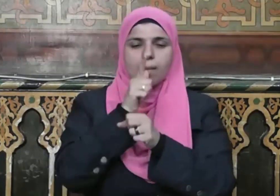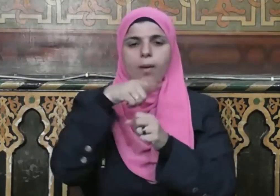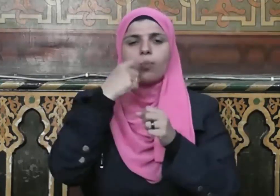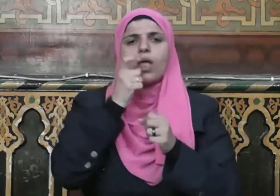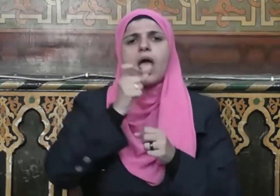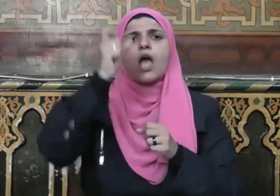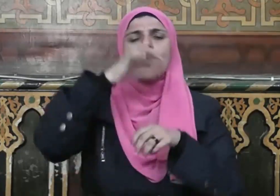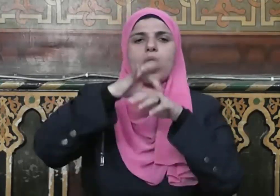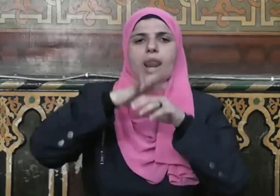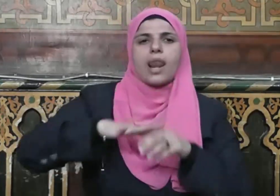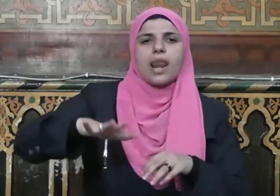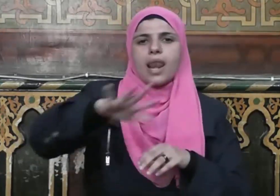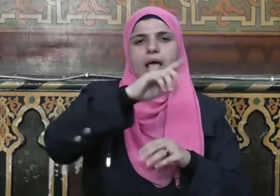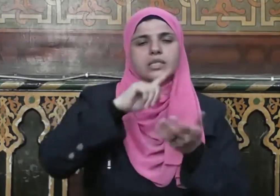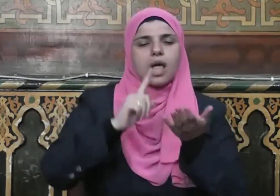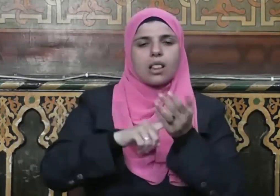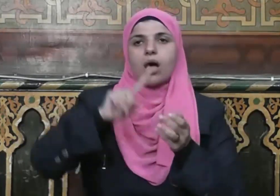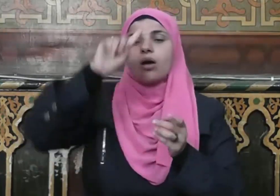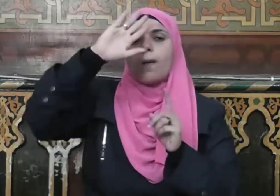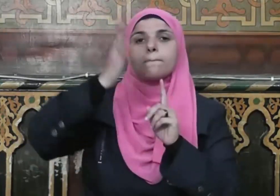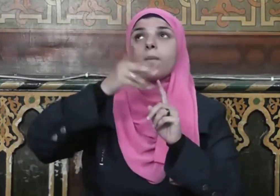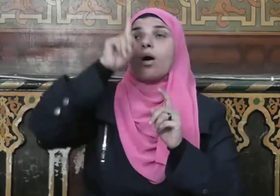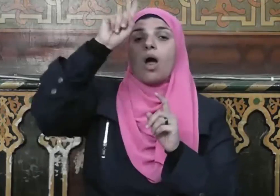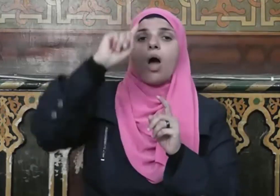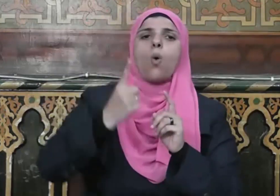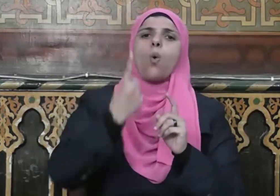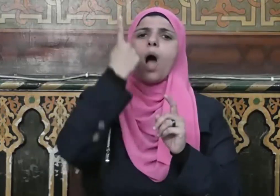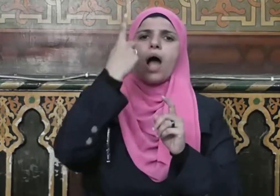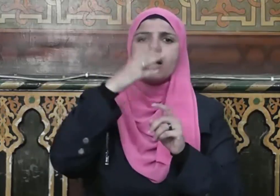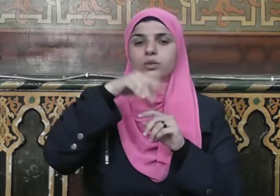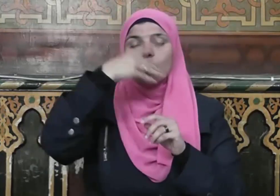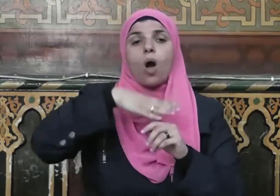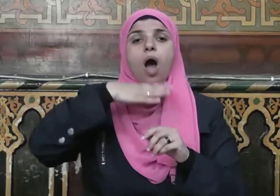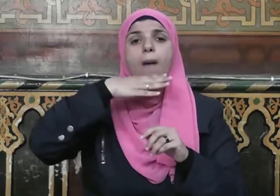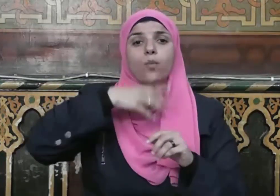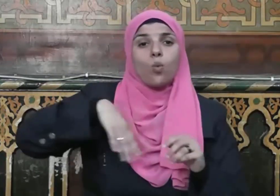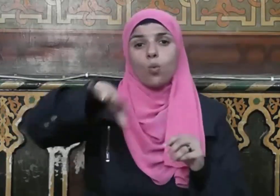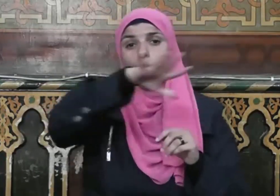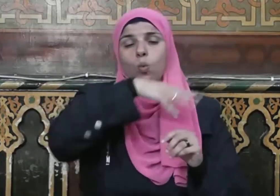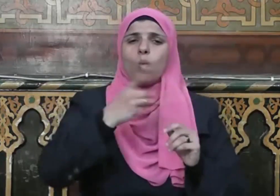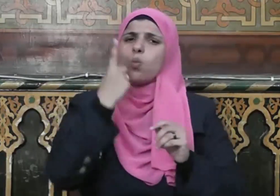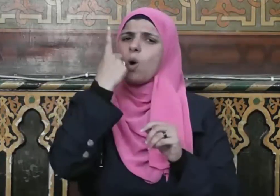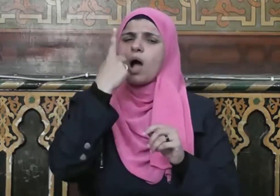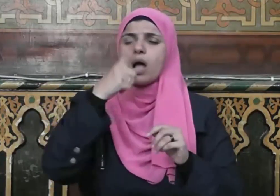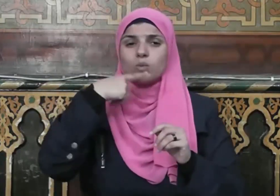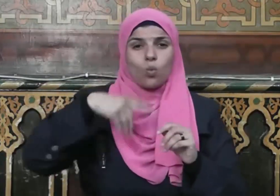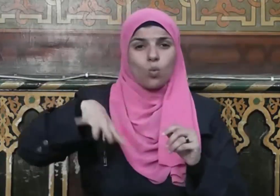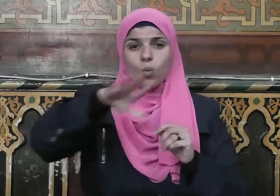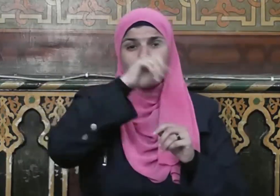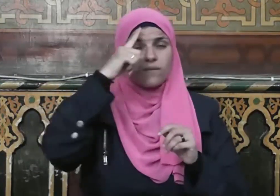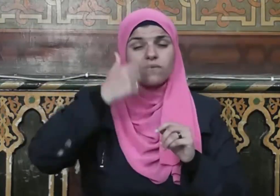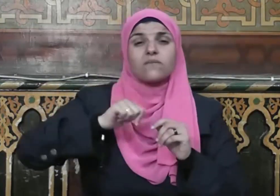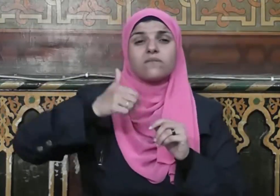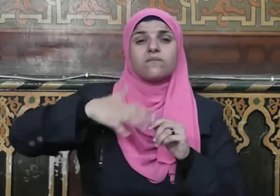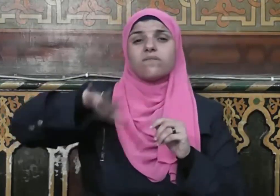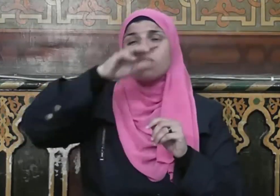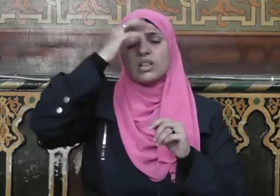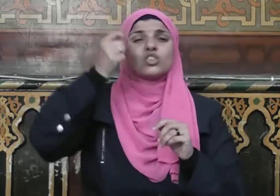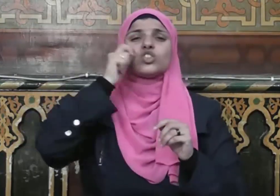وسلم يا أيها الناس إن ربكم واحد وإن أباكم واحد ألا لا فضل